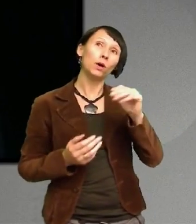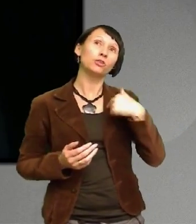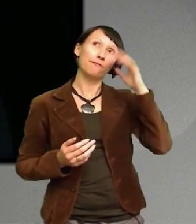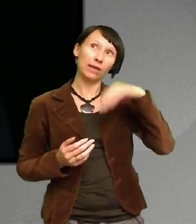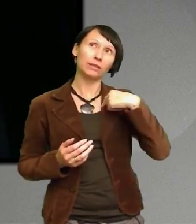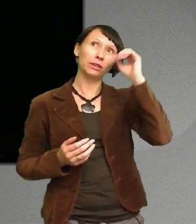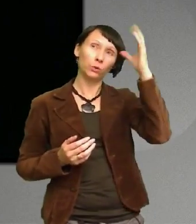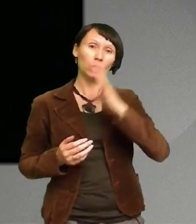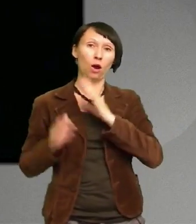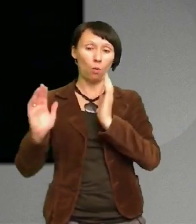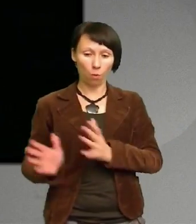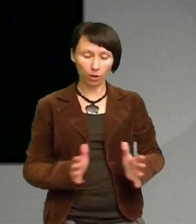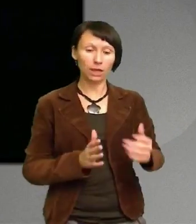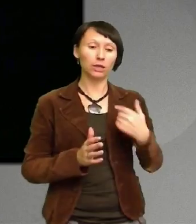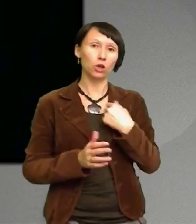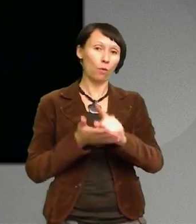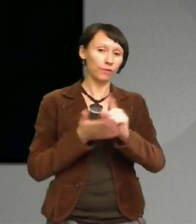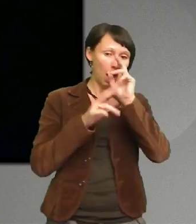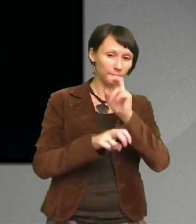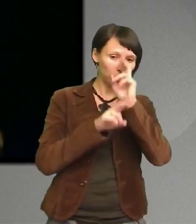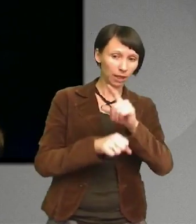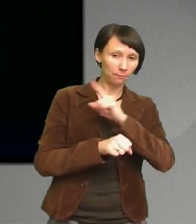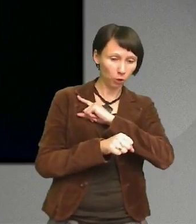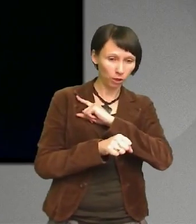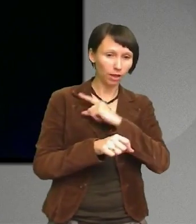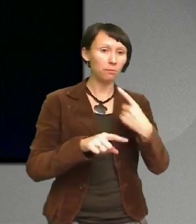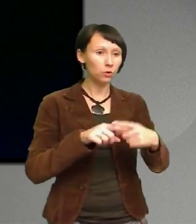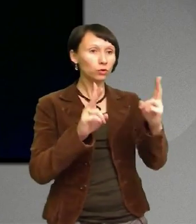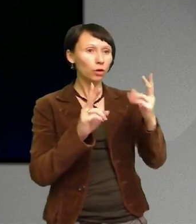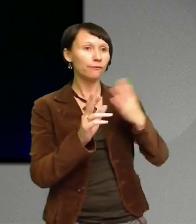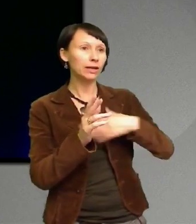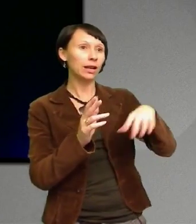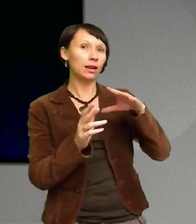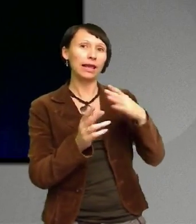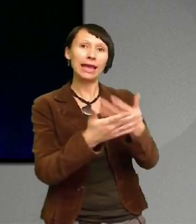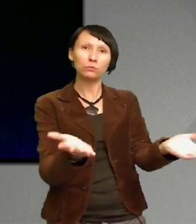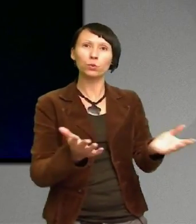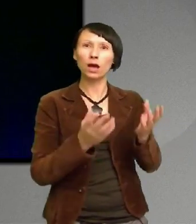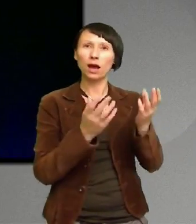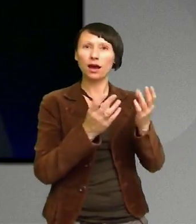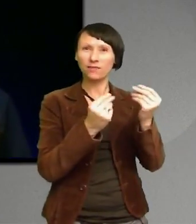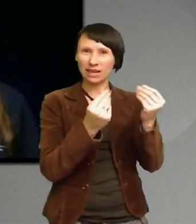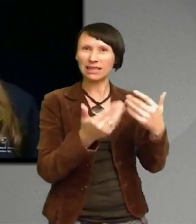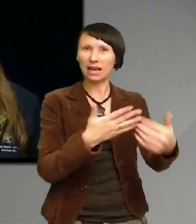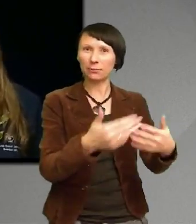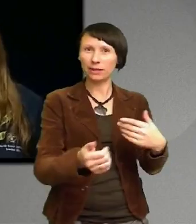analytisk Och jag vill producera arbeten med hög kvalitet Jag vill att det ska vara rätt sak på rätt plats Utan en massa